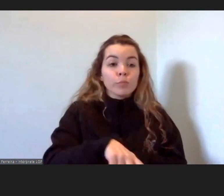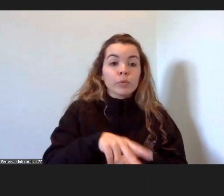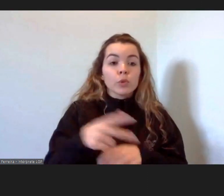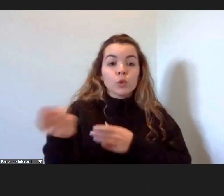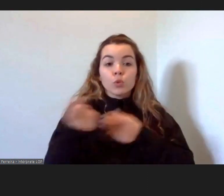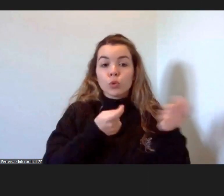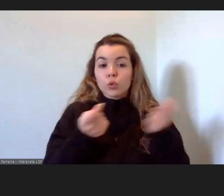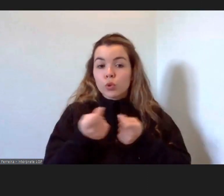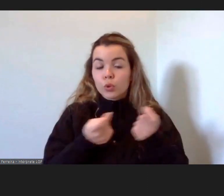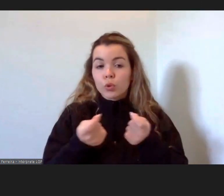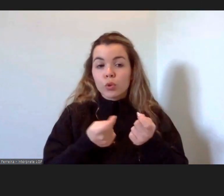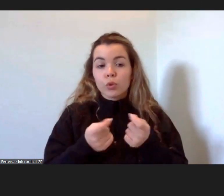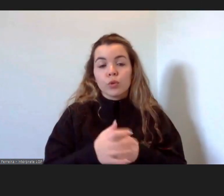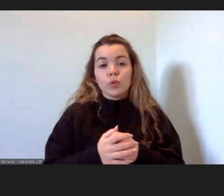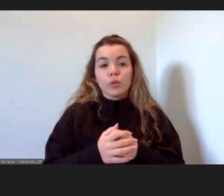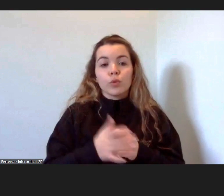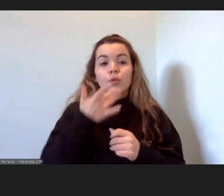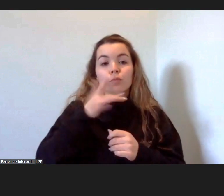eficaz das migrações.